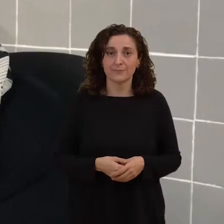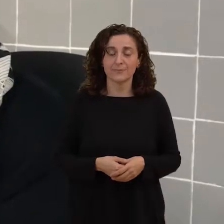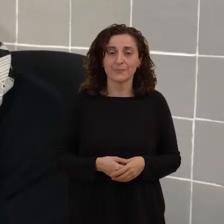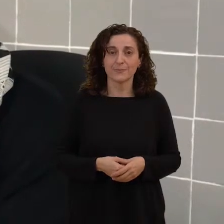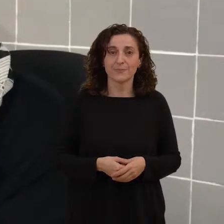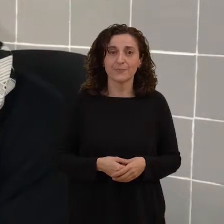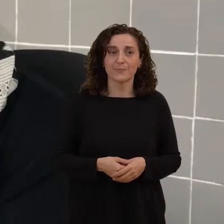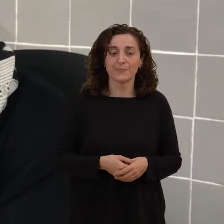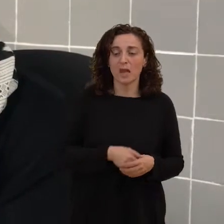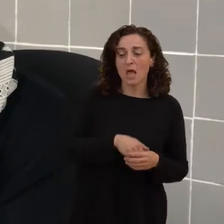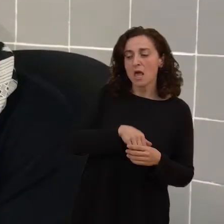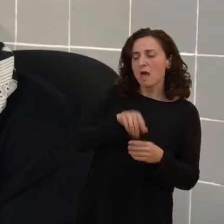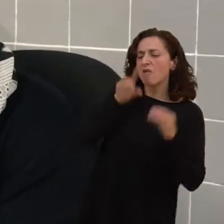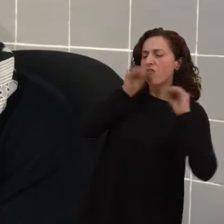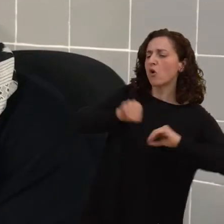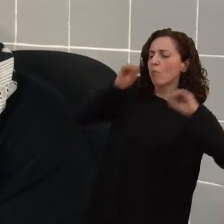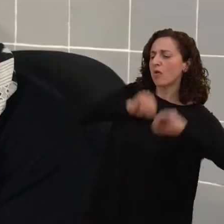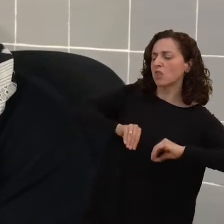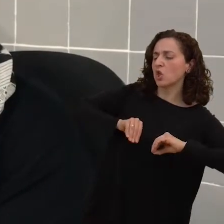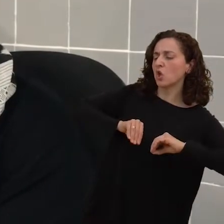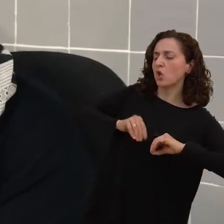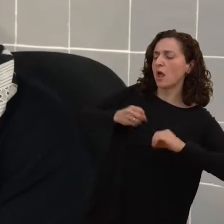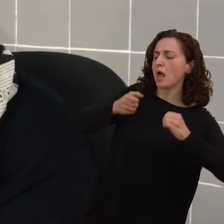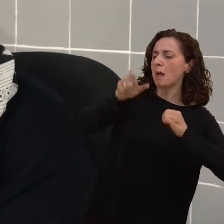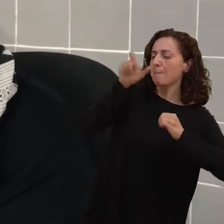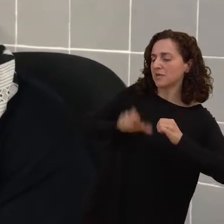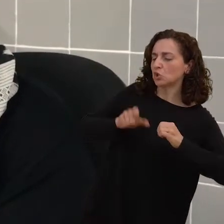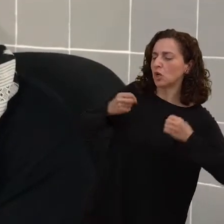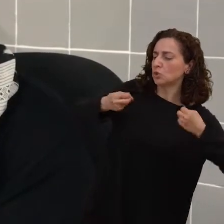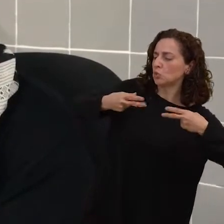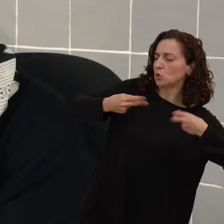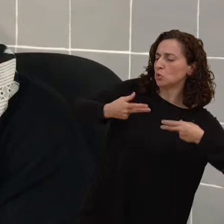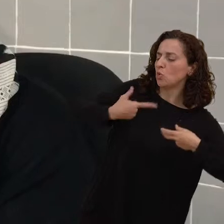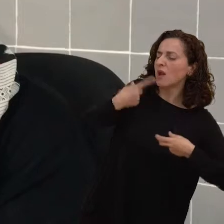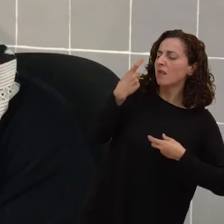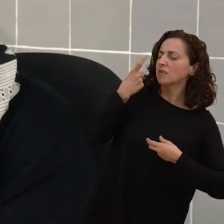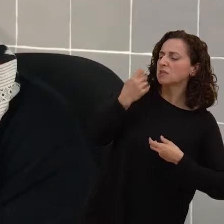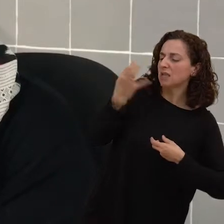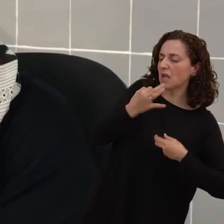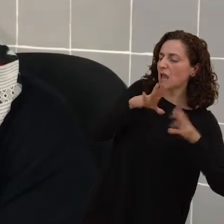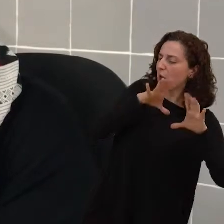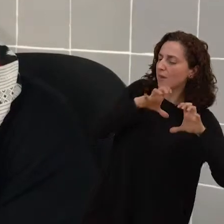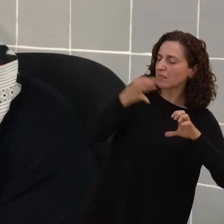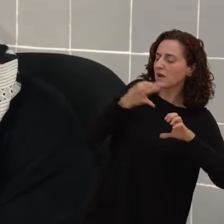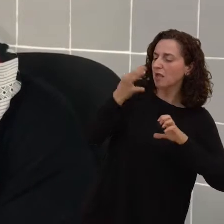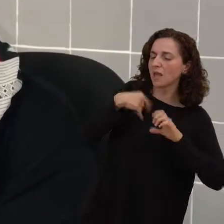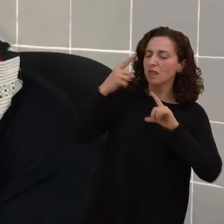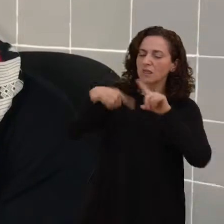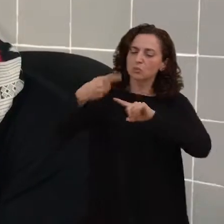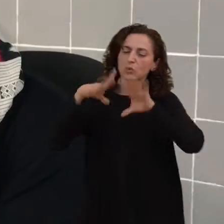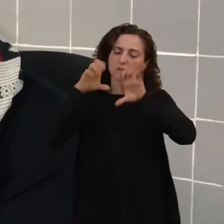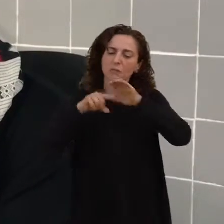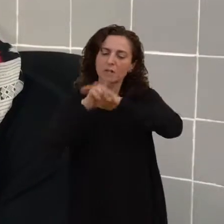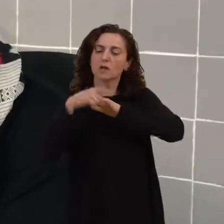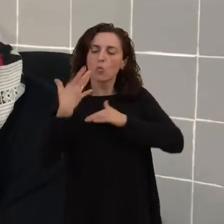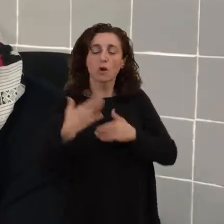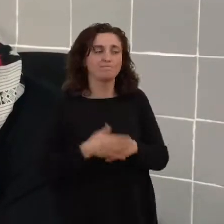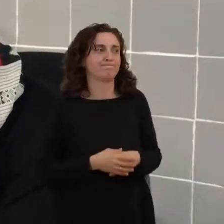Desde el punto de vista formativo, ¿qué necesita un subtitulador? ¿Qué es esencial y qué se puede ir aprendiendo? Lo esencial es